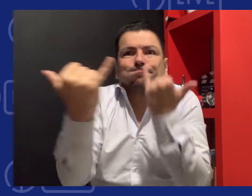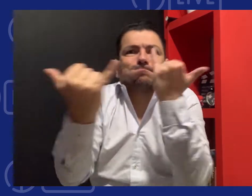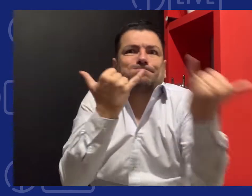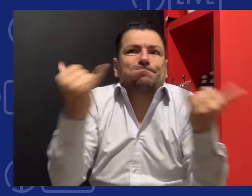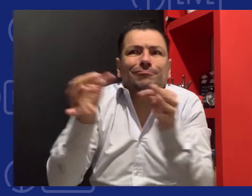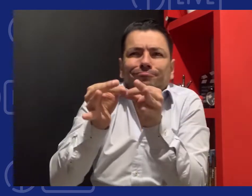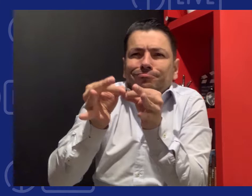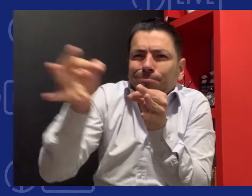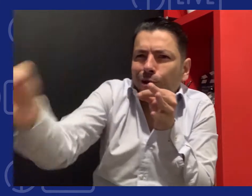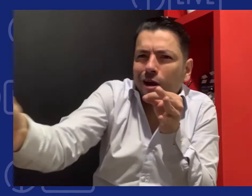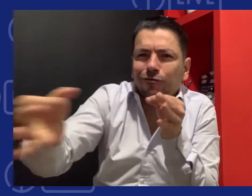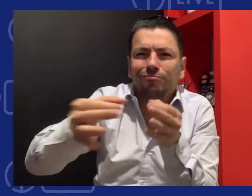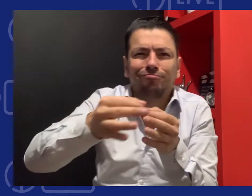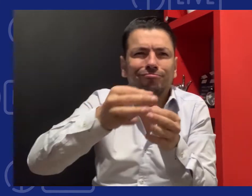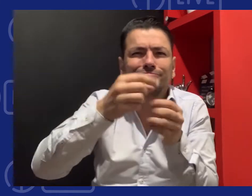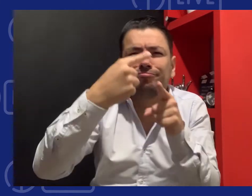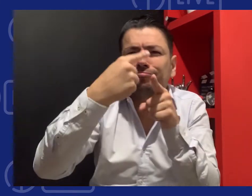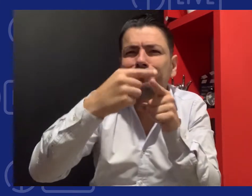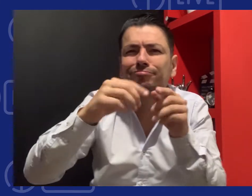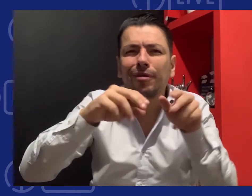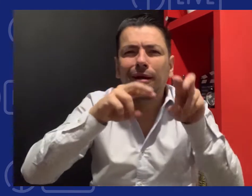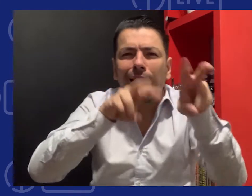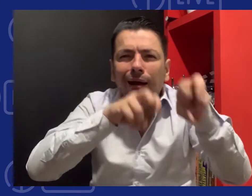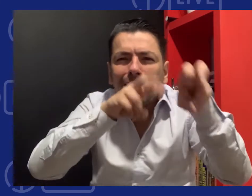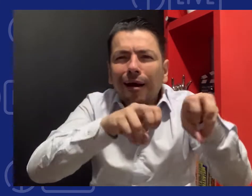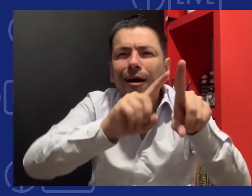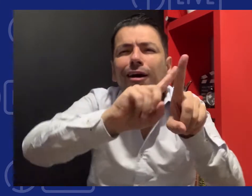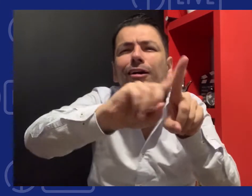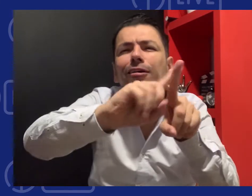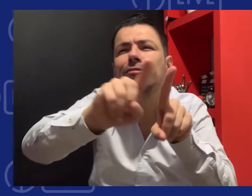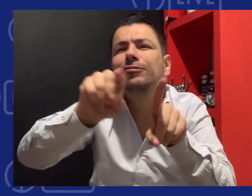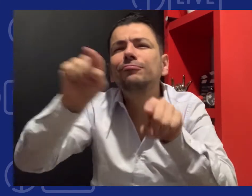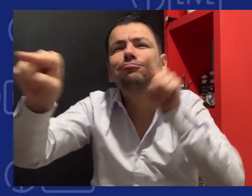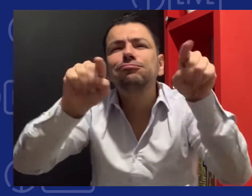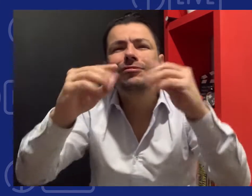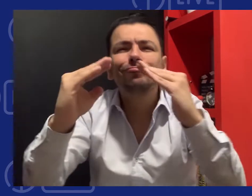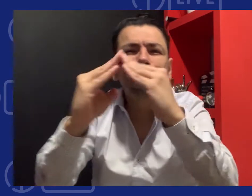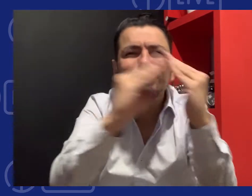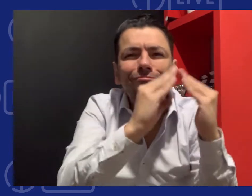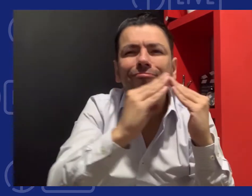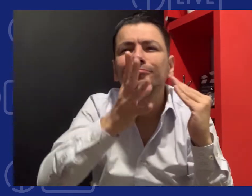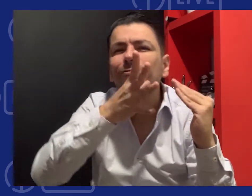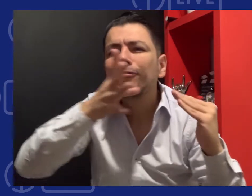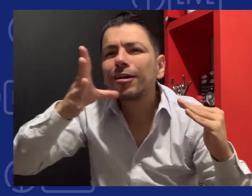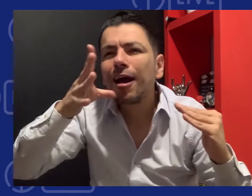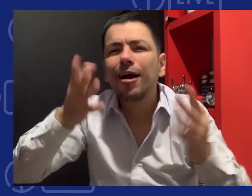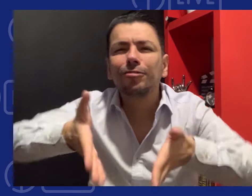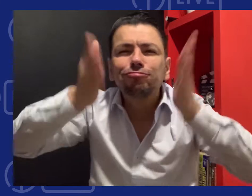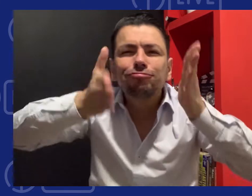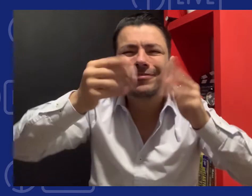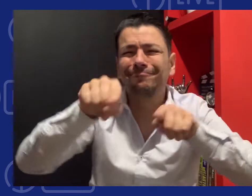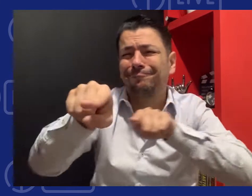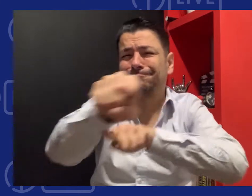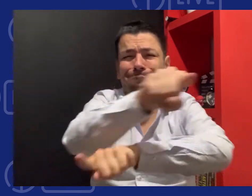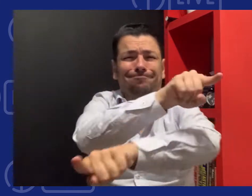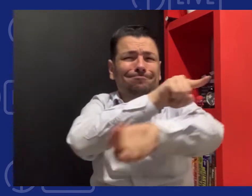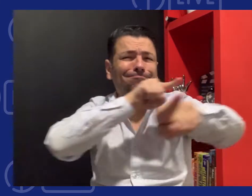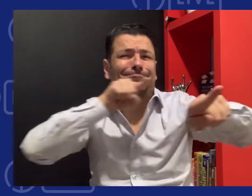Los padres en Colombia, en los diferentes lugares, los municipios, la ruralidad, la